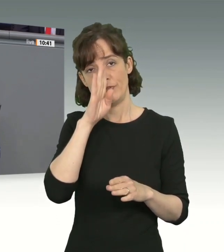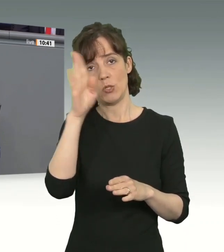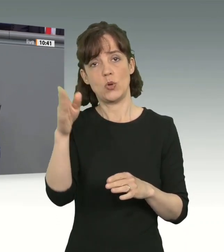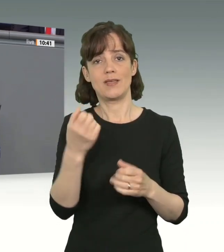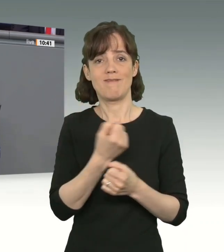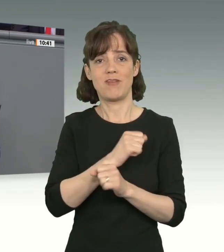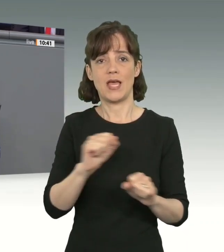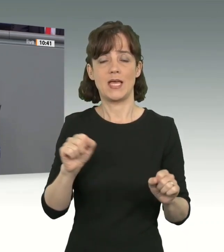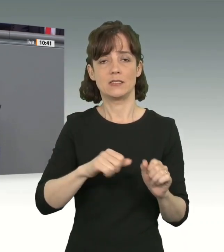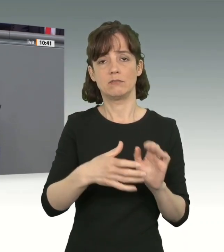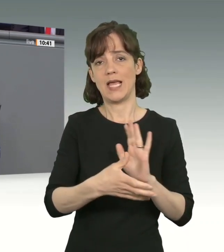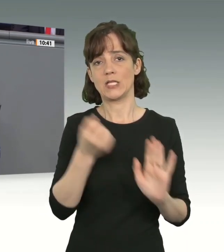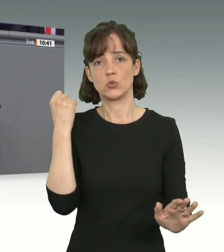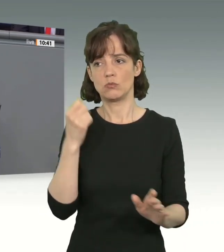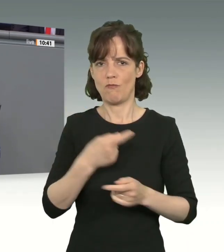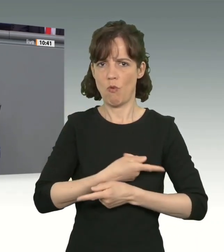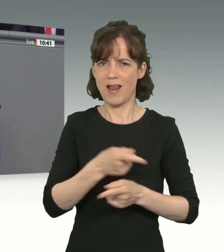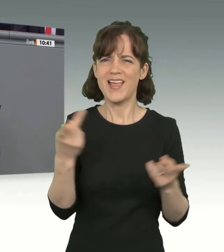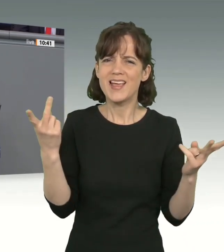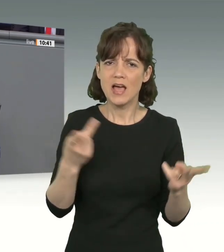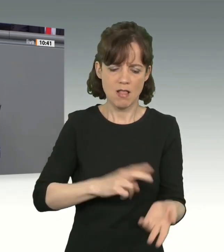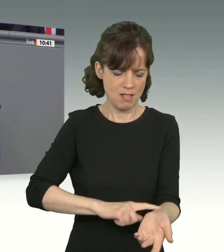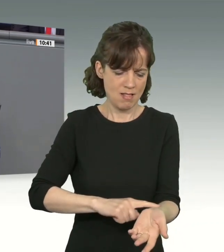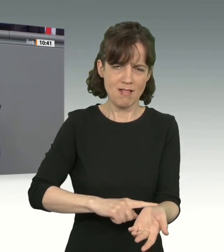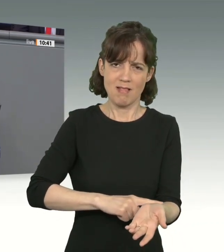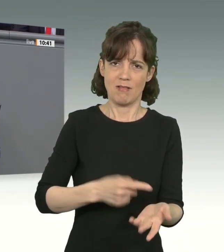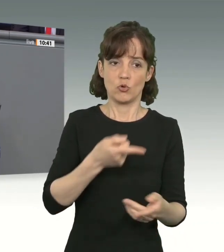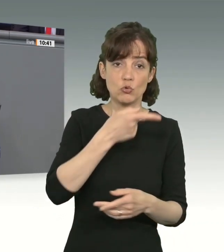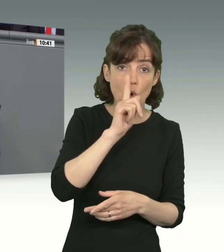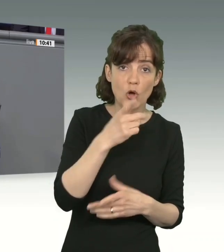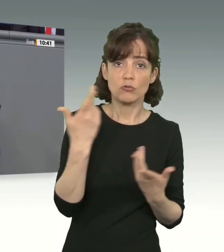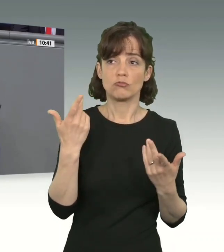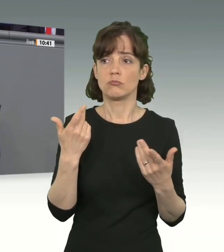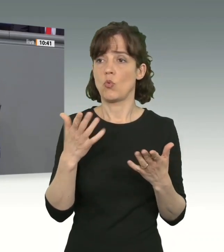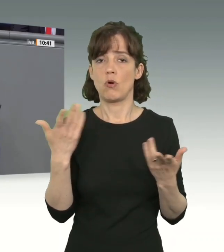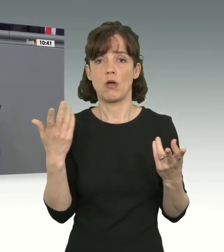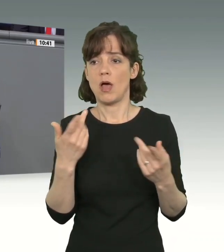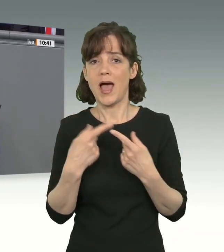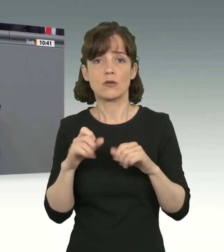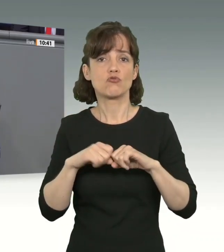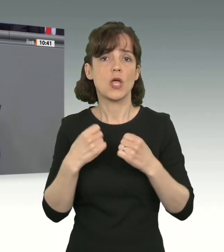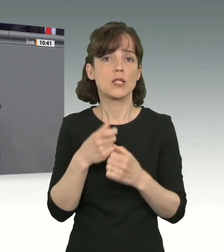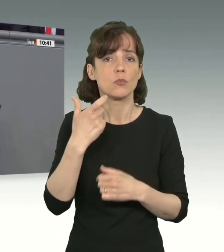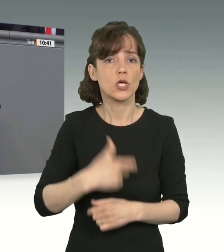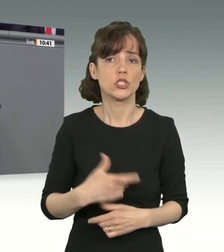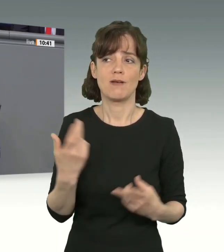für alle gilt, egal ob sie deutsche StaatsbürgerInnen sind, egal welchen Aufenthaltsstatus sie haben.